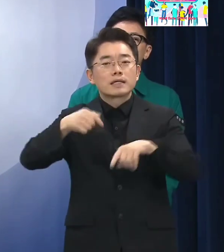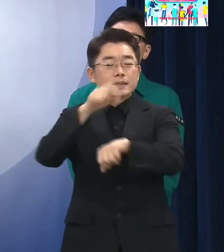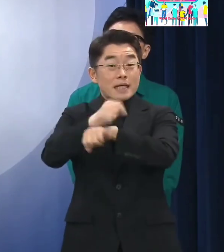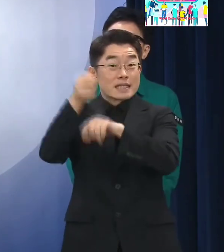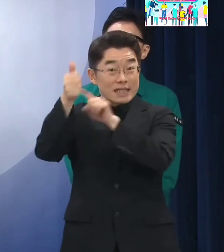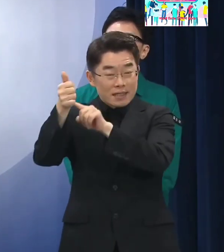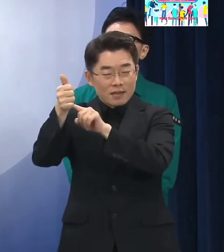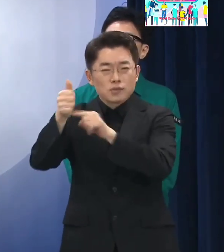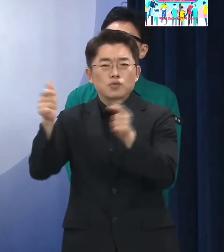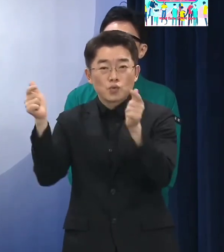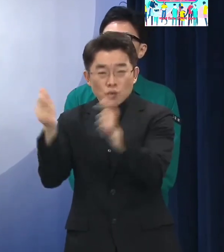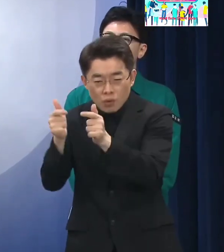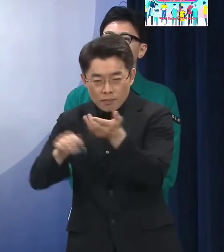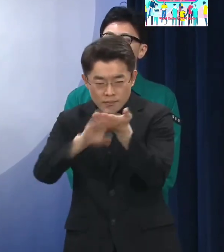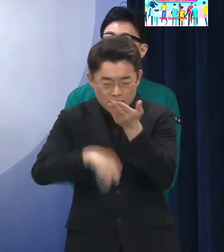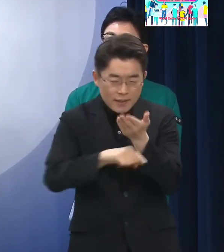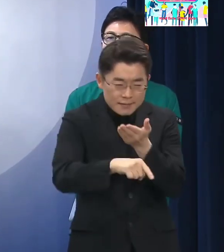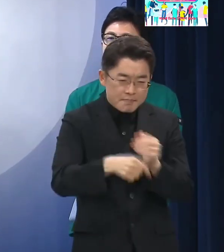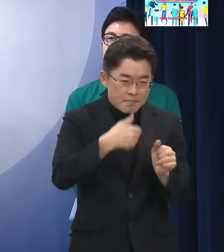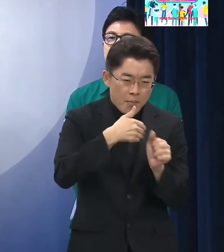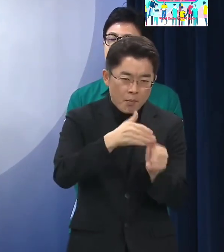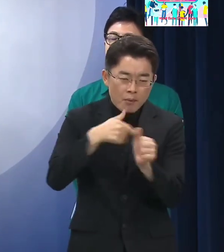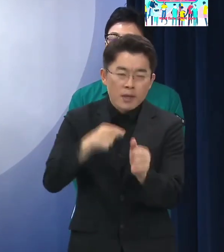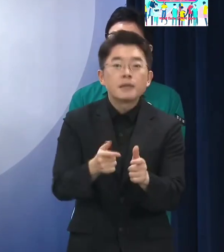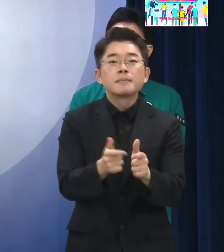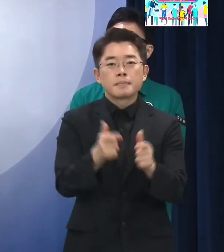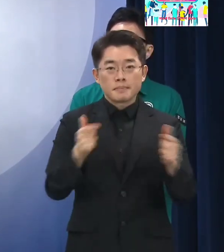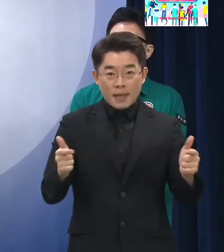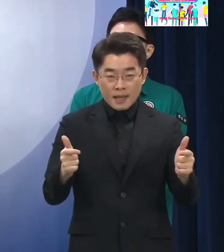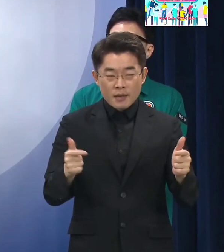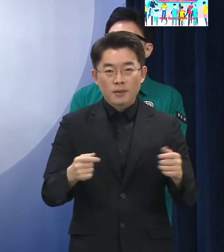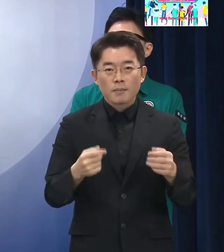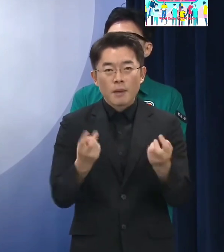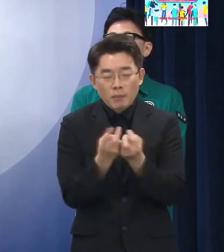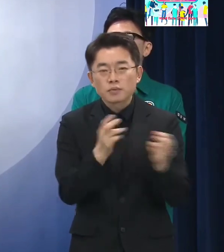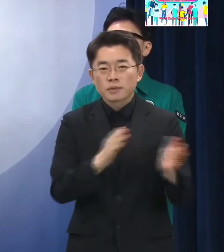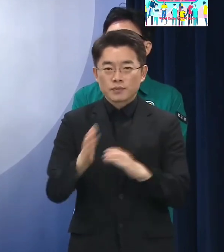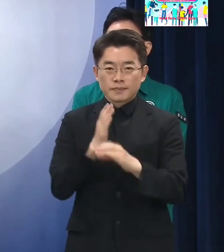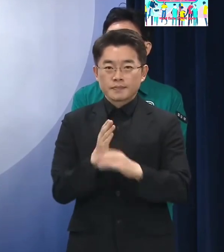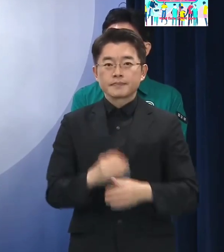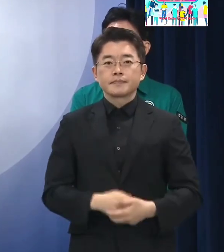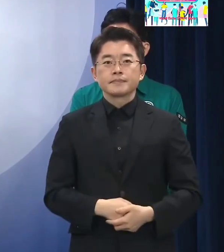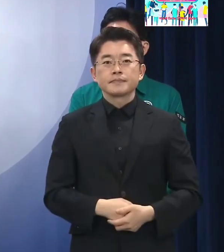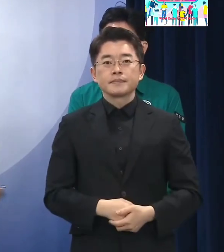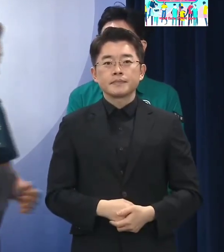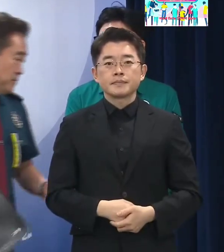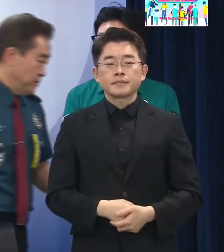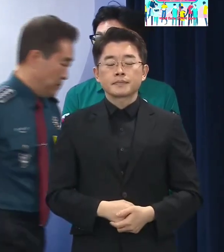활동하는 그런 인력을 늘리는 그런 방향으로 지금 검토를 하고 있다 이렇게 말씀드리겠습니다